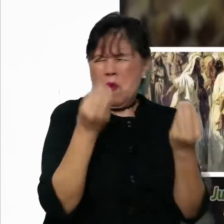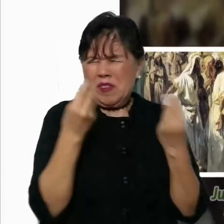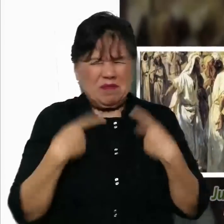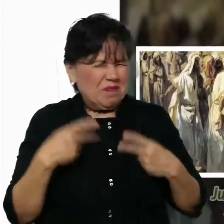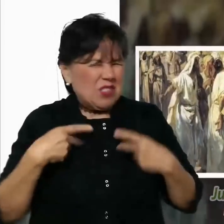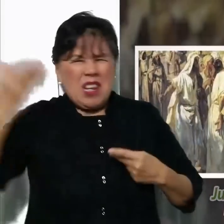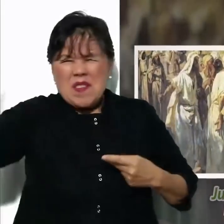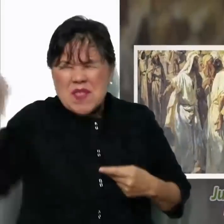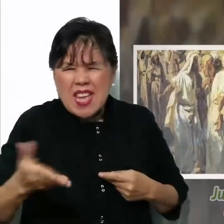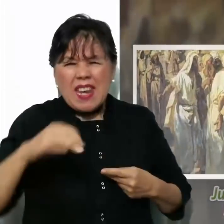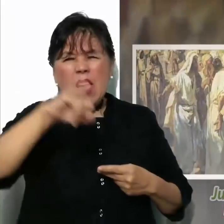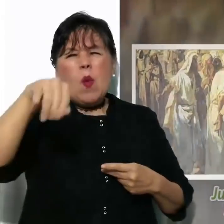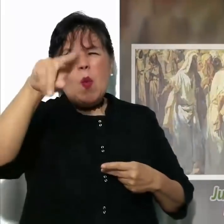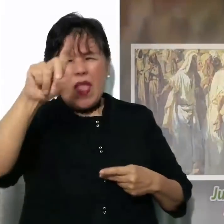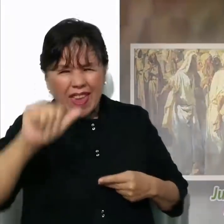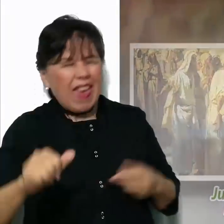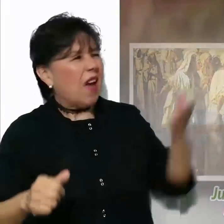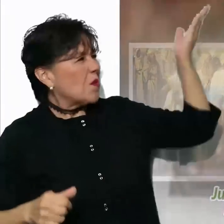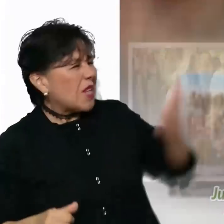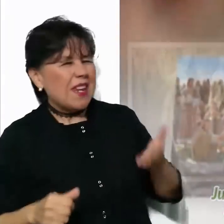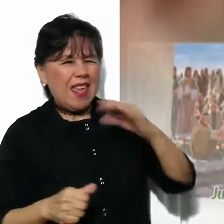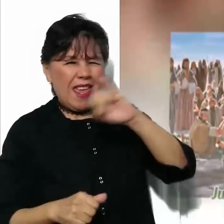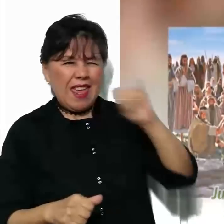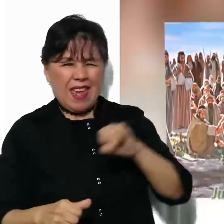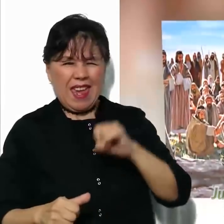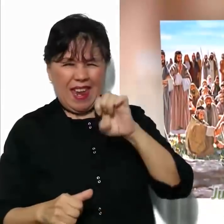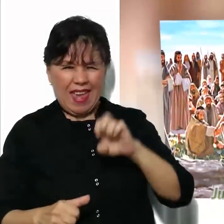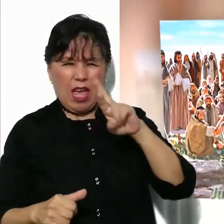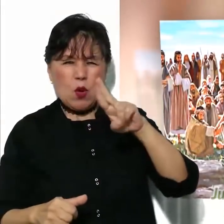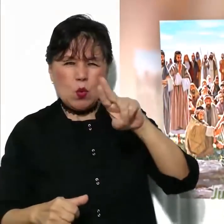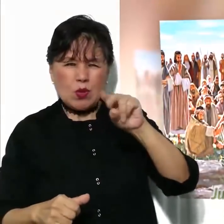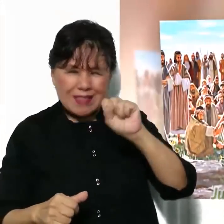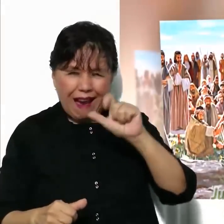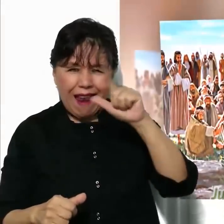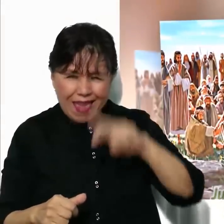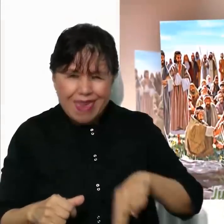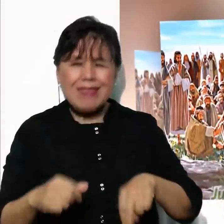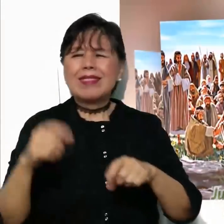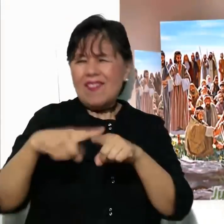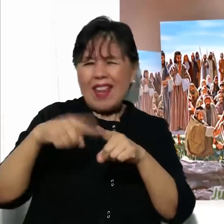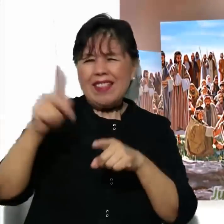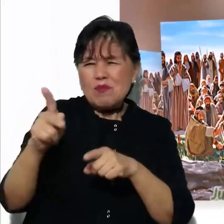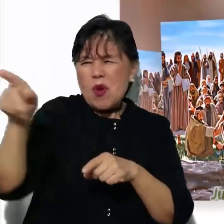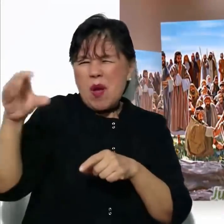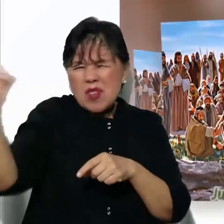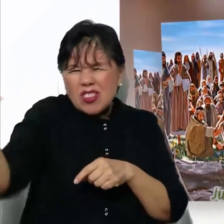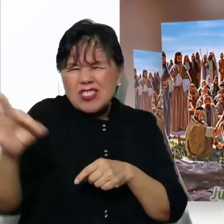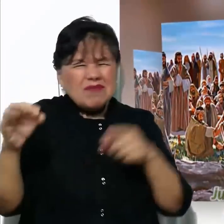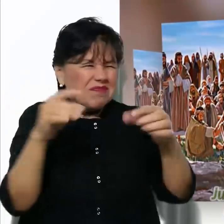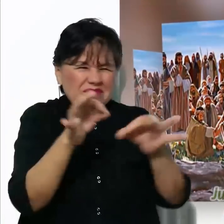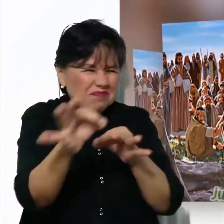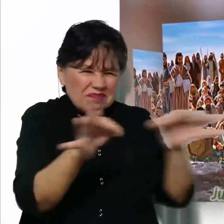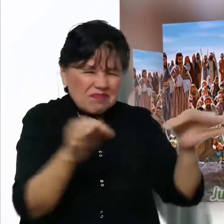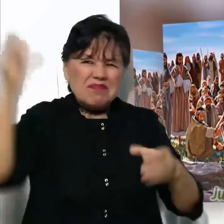multitud, procedente de Judea y Jerusalén, de Idumea y Transjordania, y de la parte de Tiro y